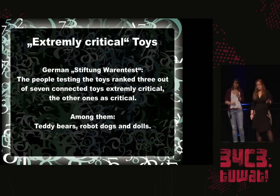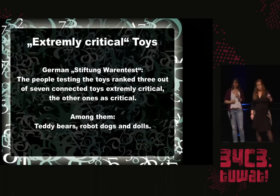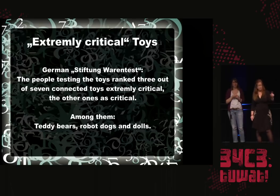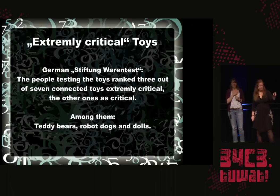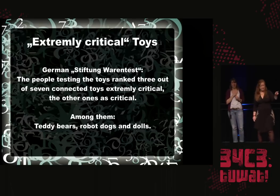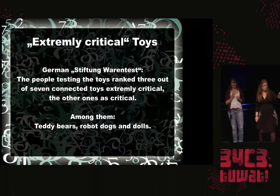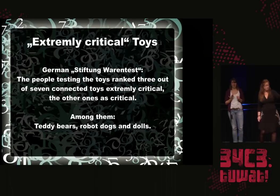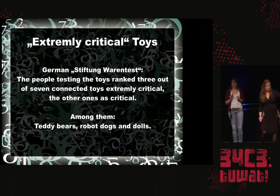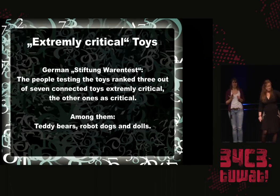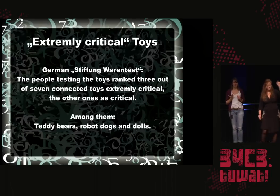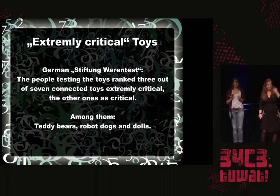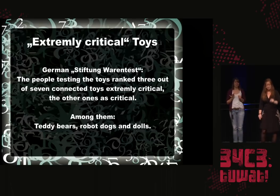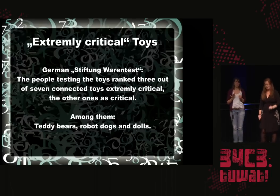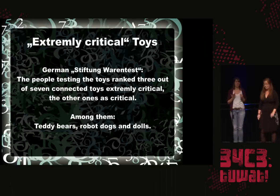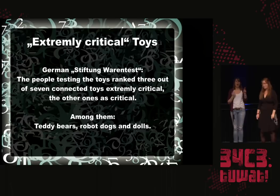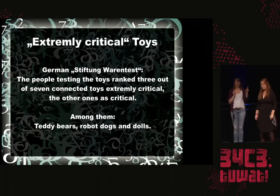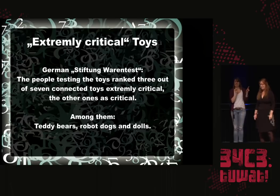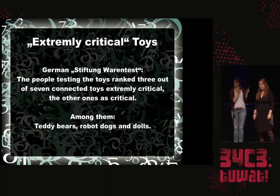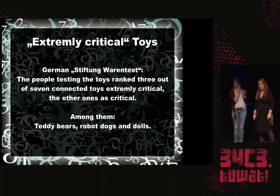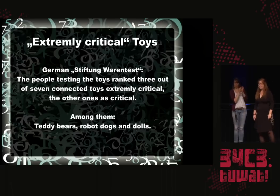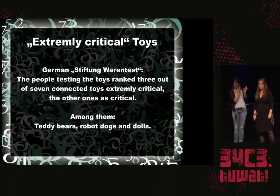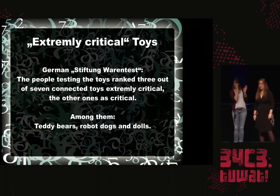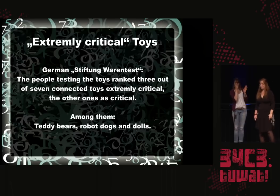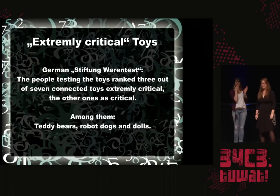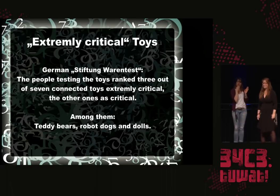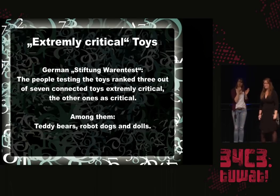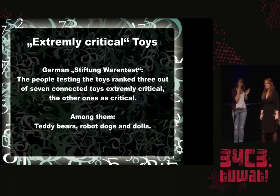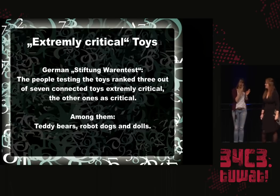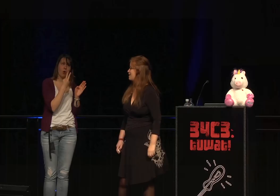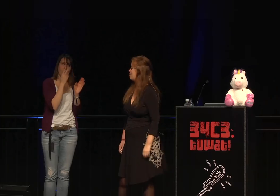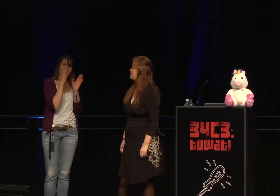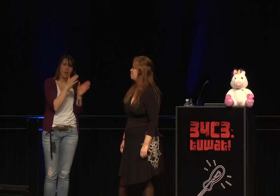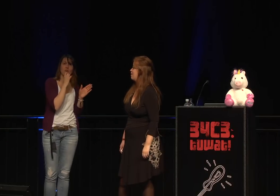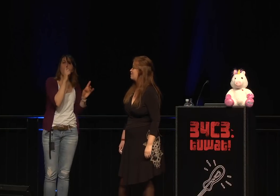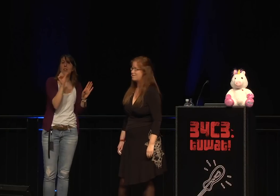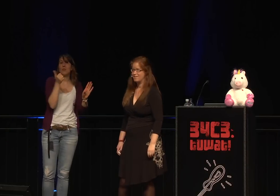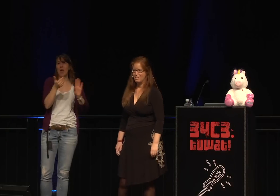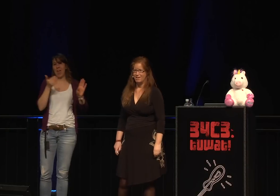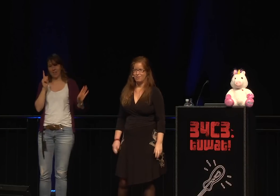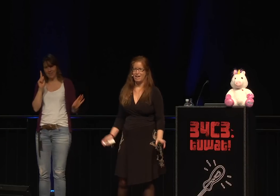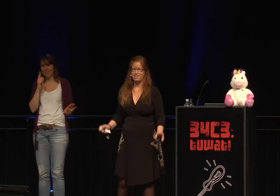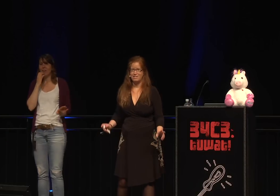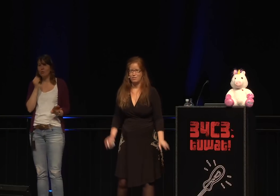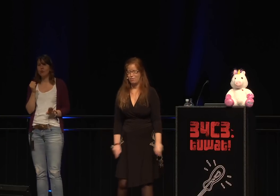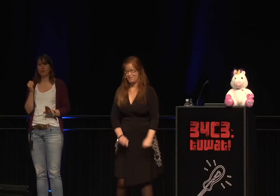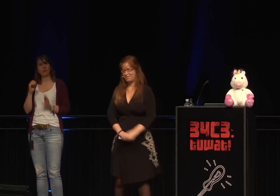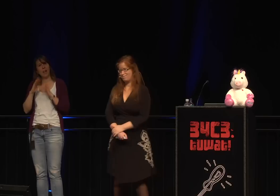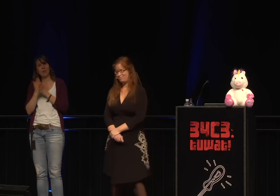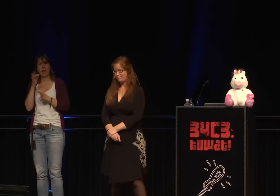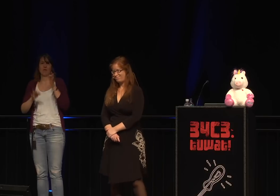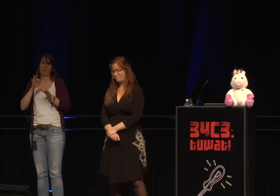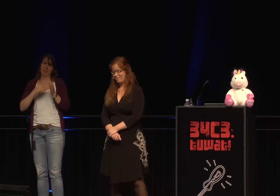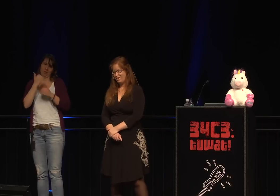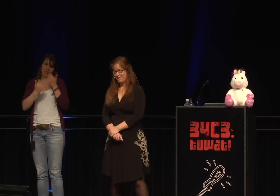das ist eigentlich eines der unsichersten Geräte, was es überhaupt gibt. Bevor wir dorthin kommen, zu diesem Gerät,